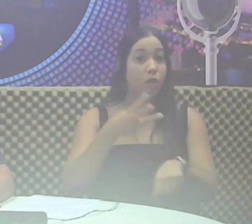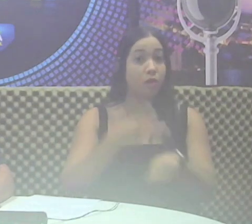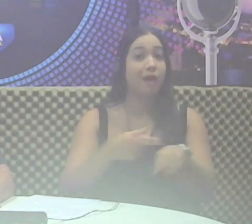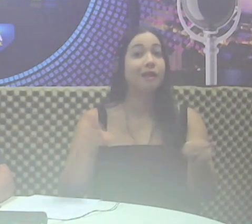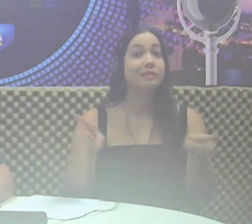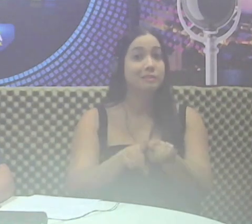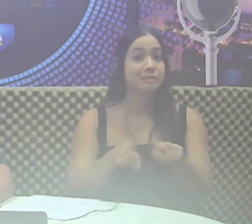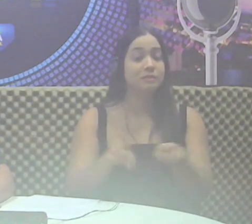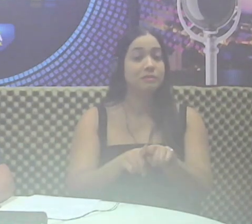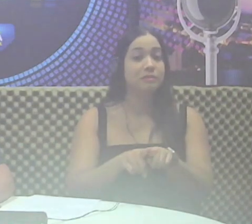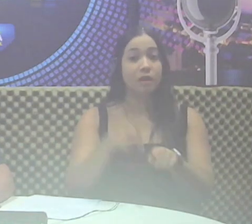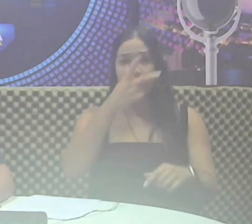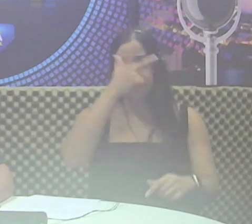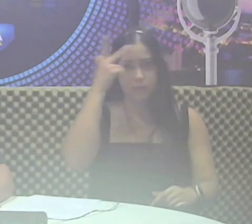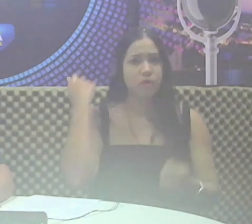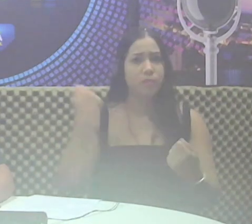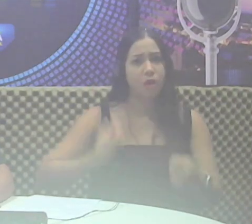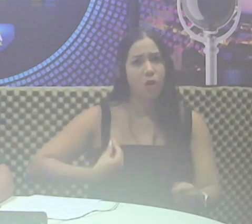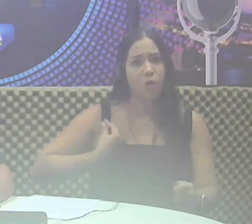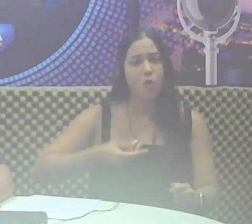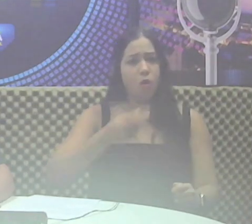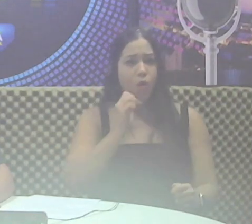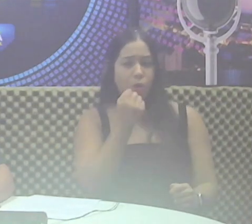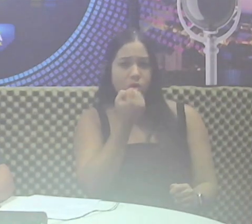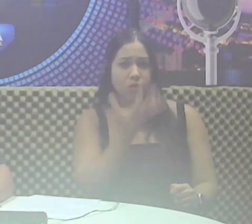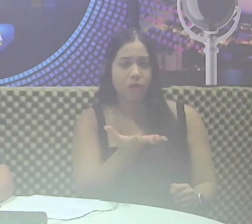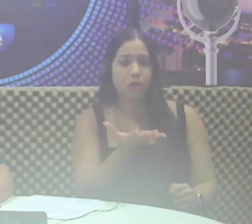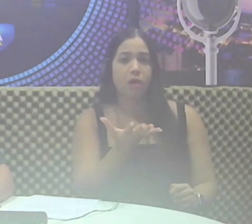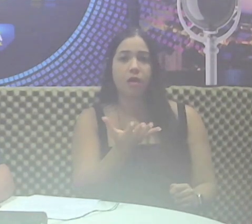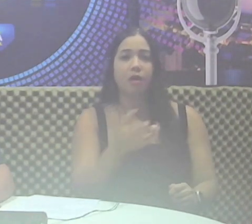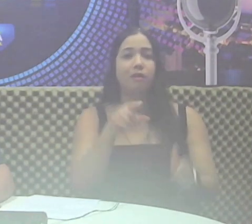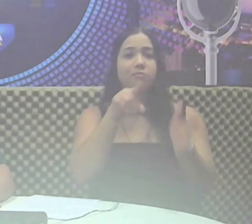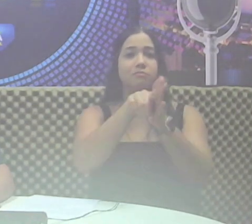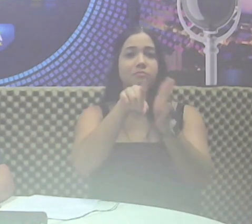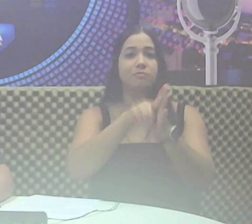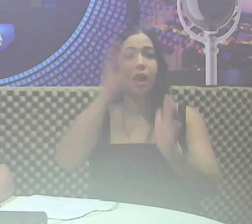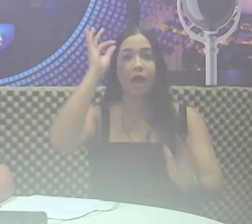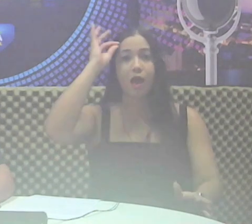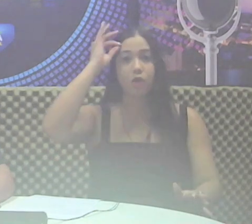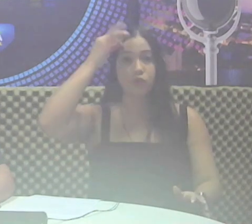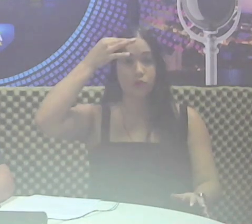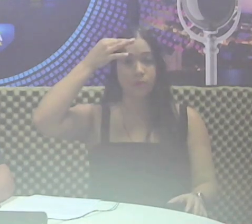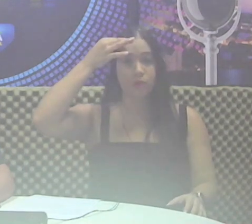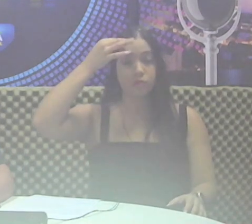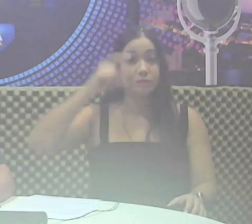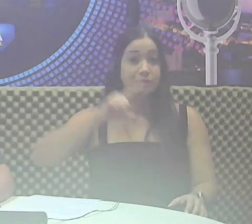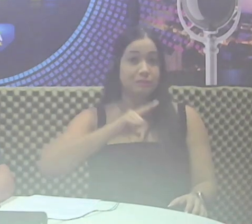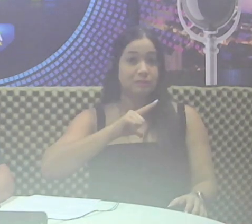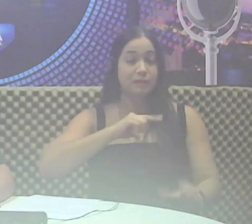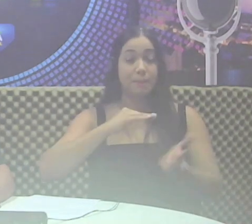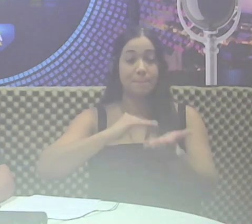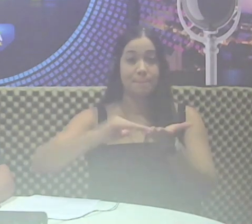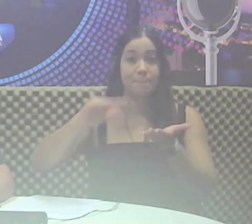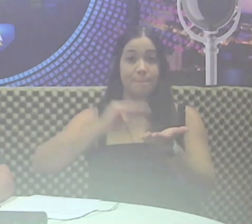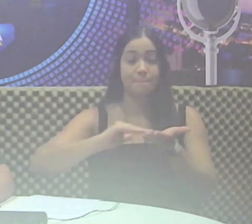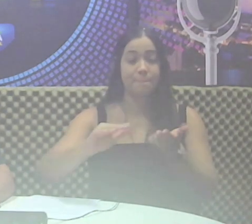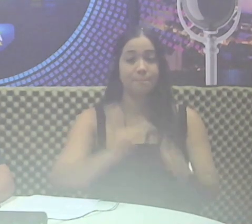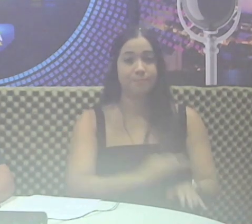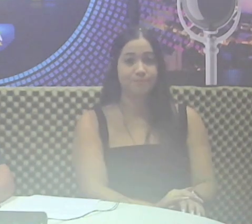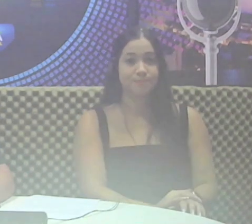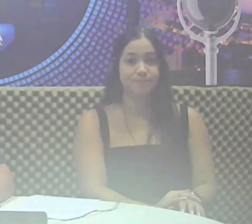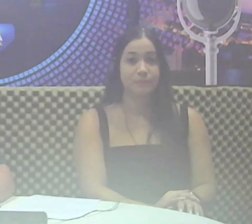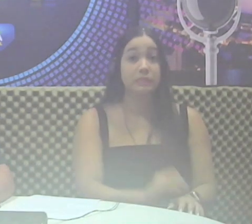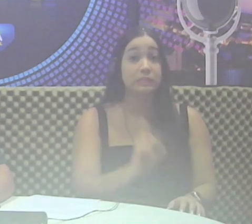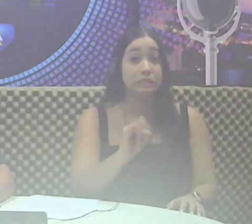nas quais os pacientes devem confirmar presença pelo questionário automático que constará na mensagem. Quando